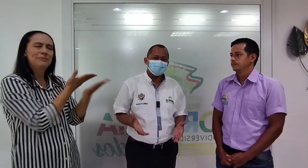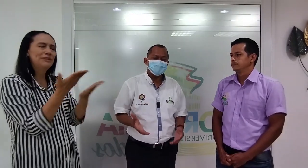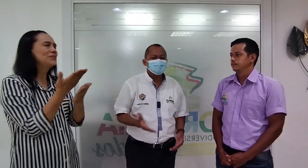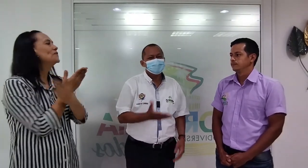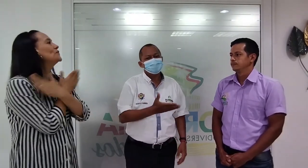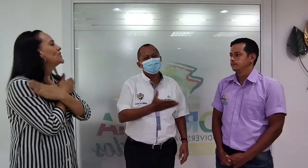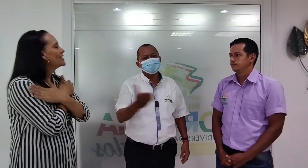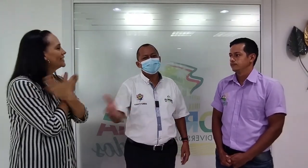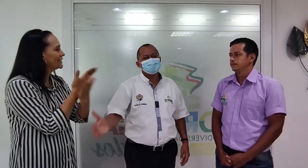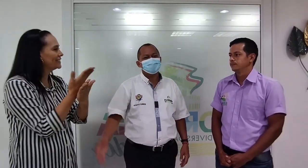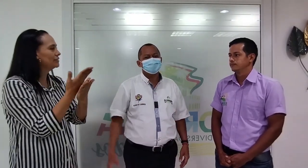y muchos éxitos.